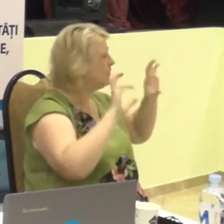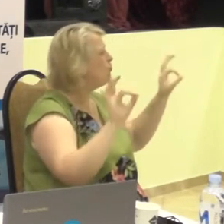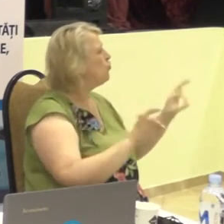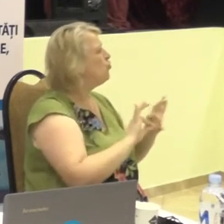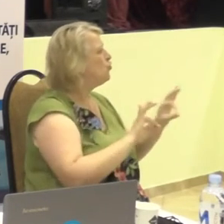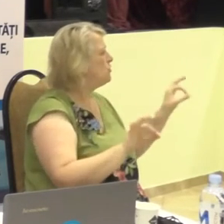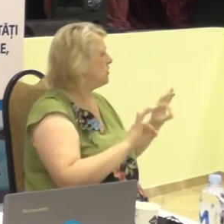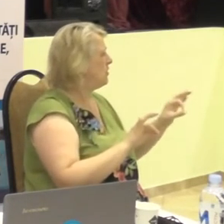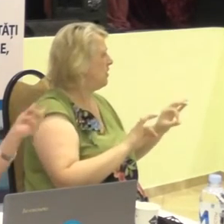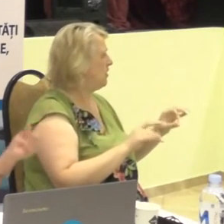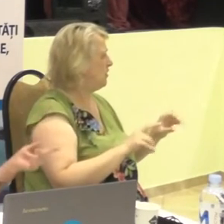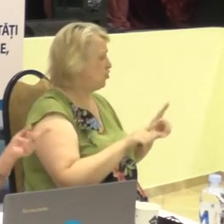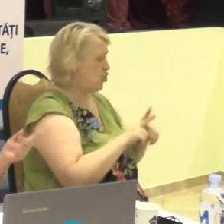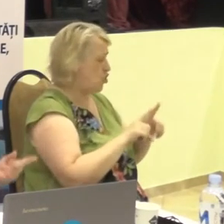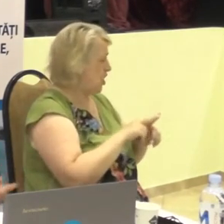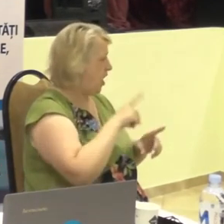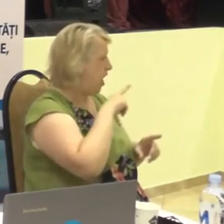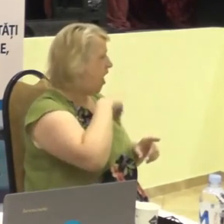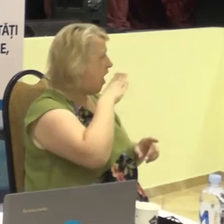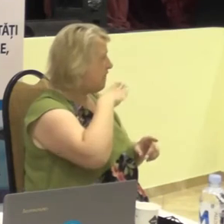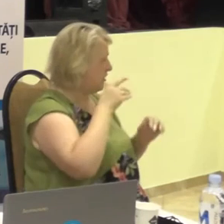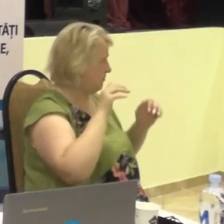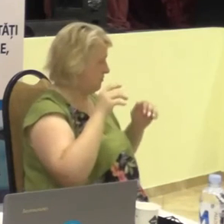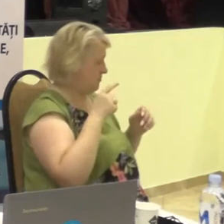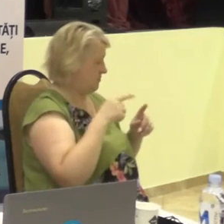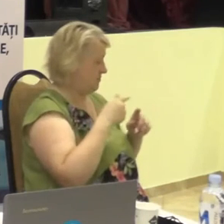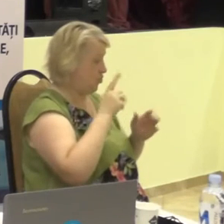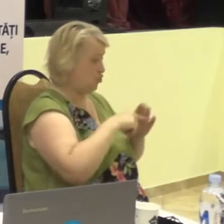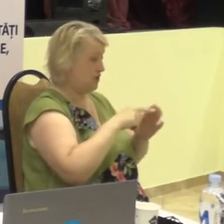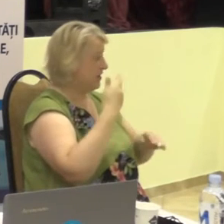se aude cu este partea ceilaltea streze.